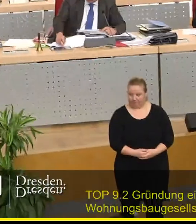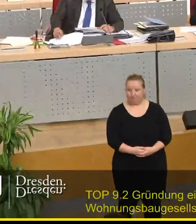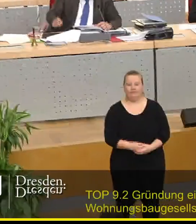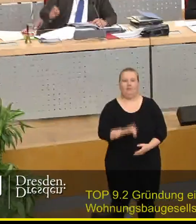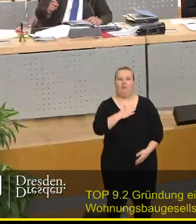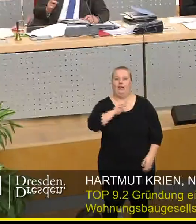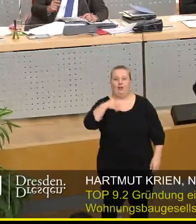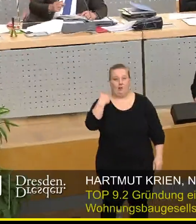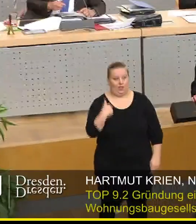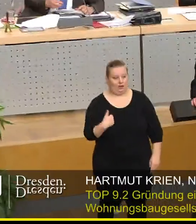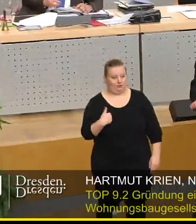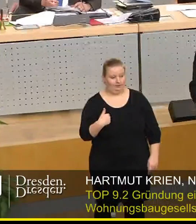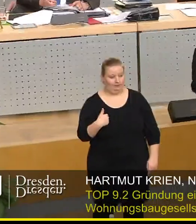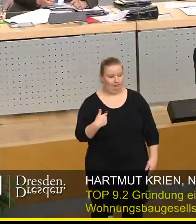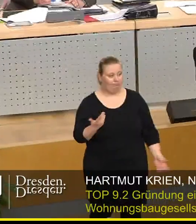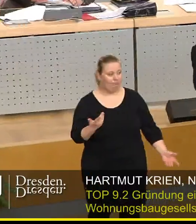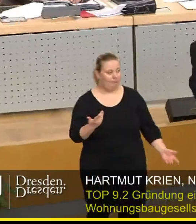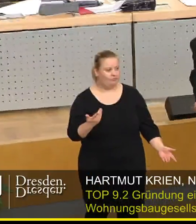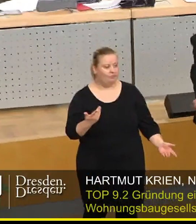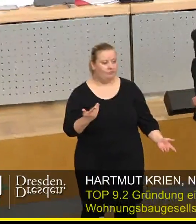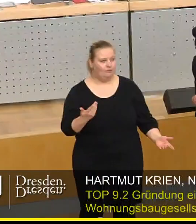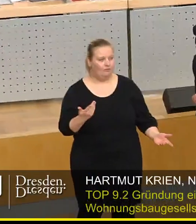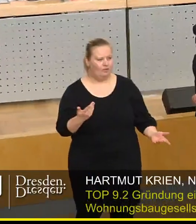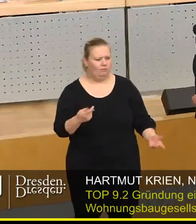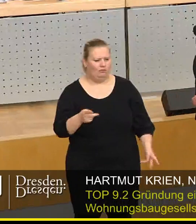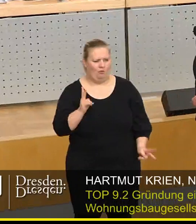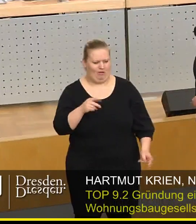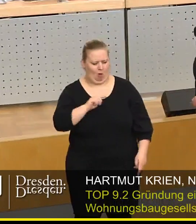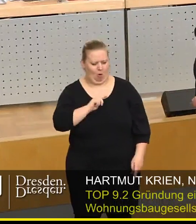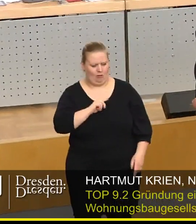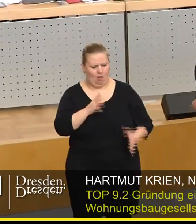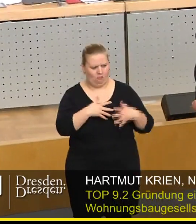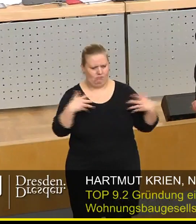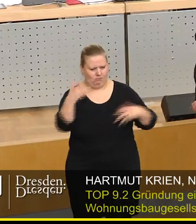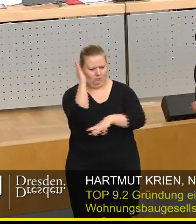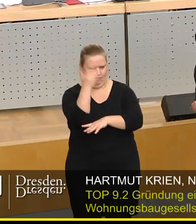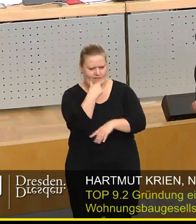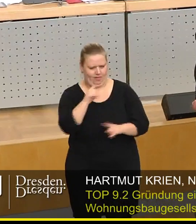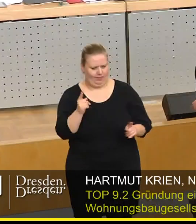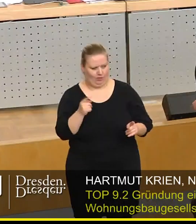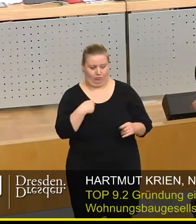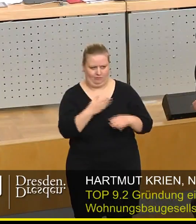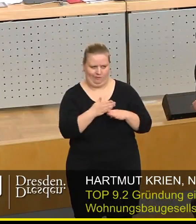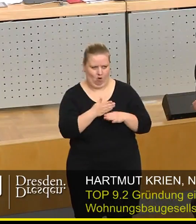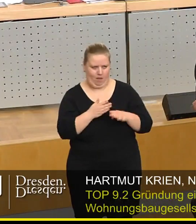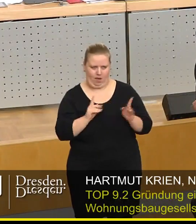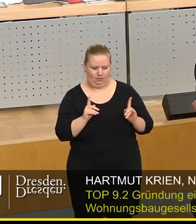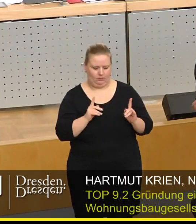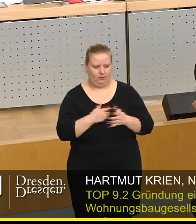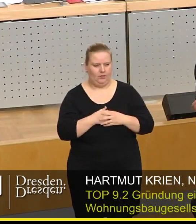Meine Damen und Herren, ich hatte an sich nicht die Absicht, jetzt hier eine große Rede zu halten. Die habe ich nicht vorbereitet.